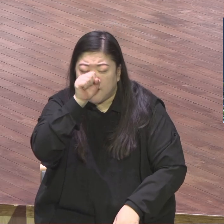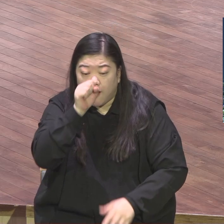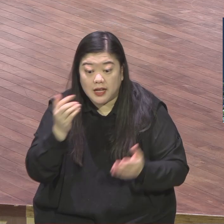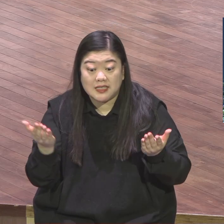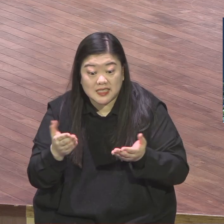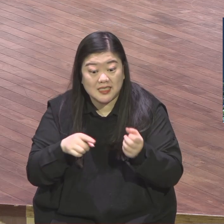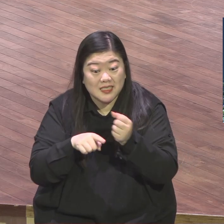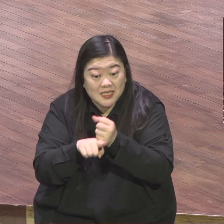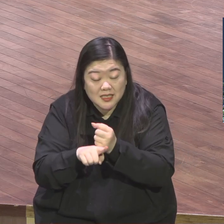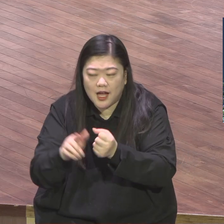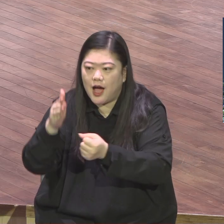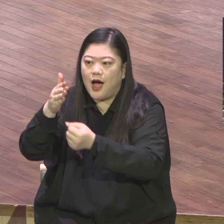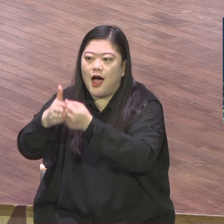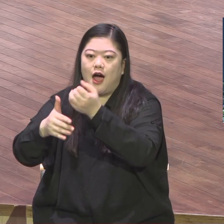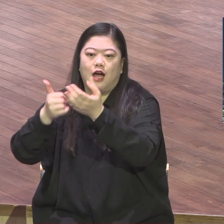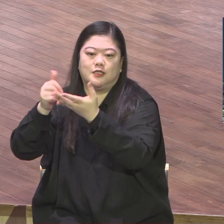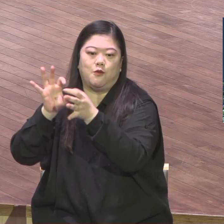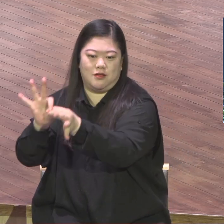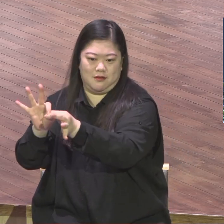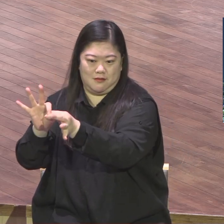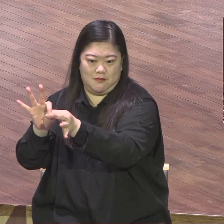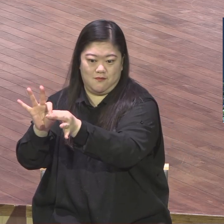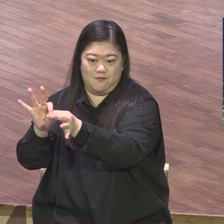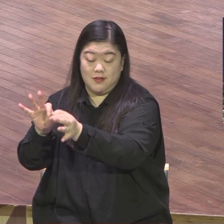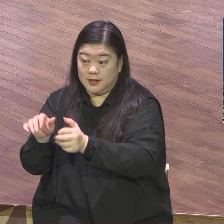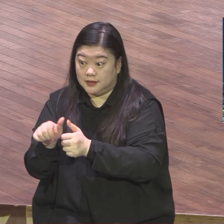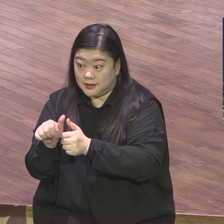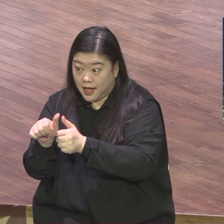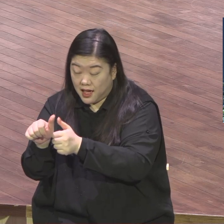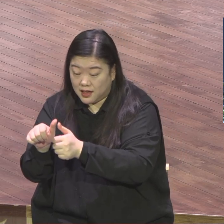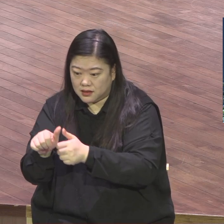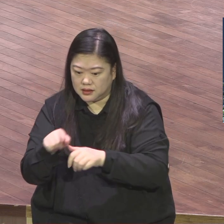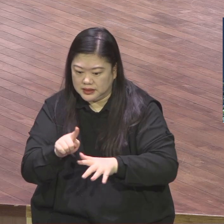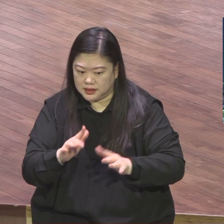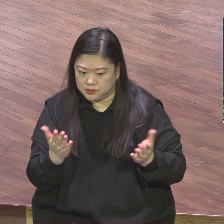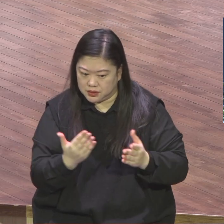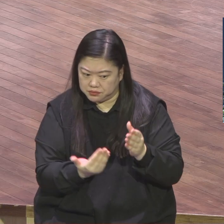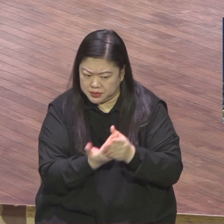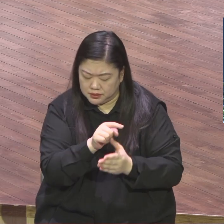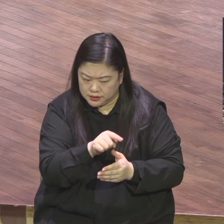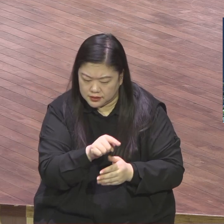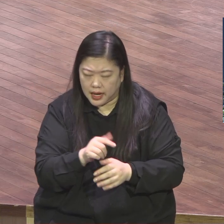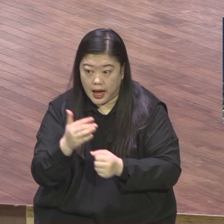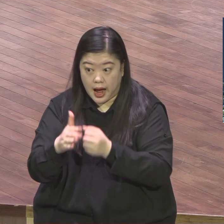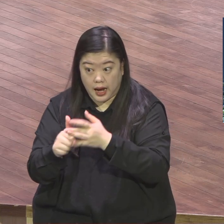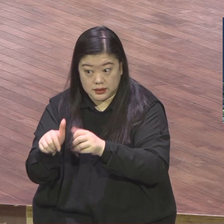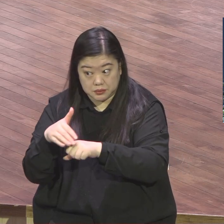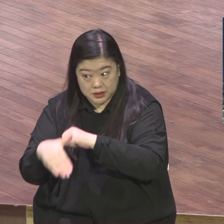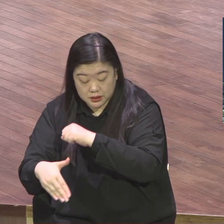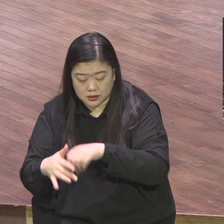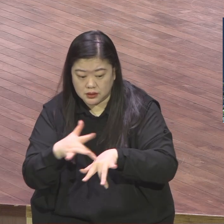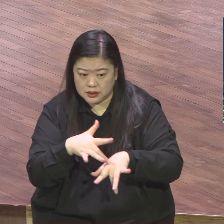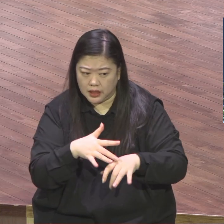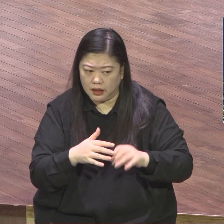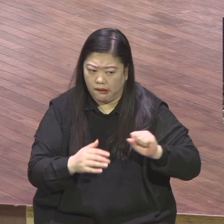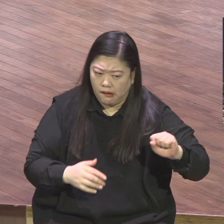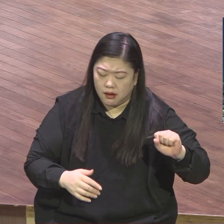하나님의 뜻과 교육이 무엇인지 분별해서 거기서의 날까지 일심 지속하라는 말씀이죠